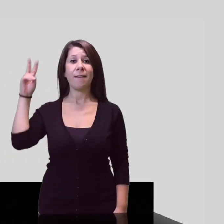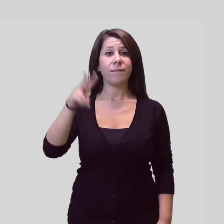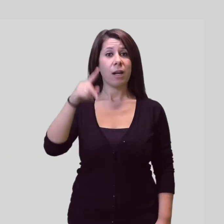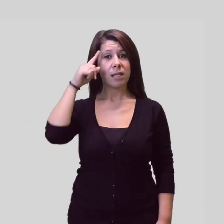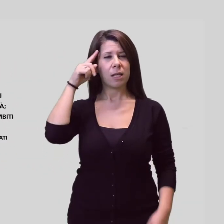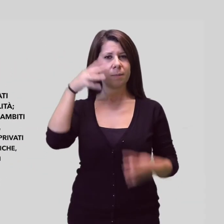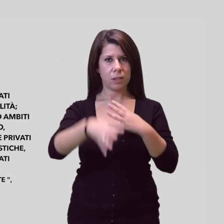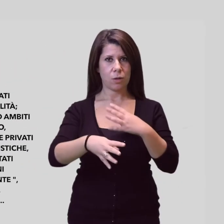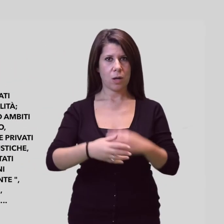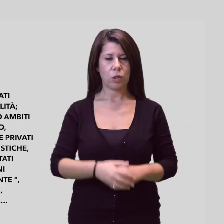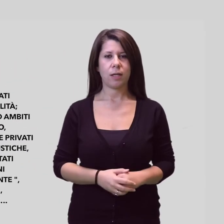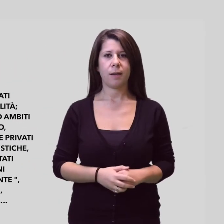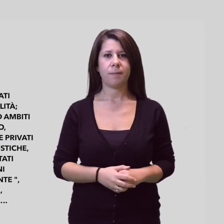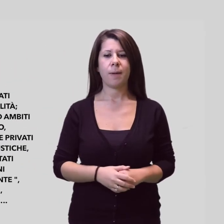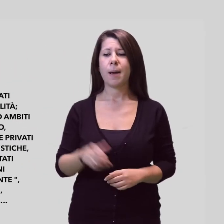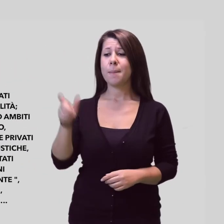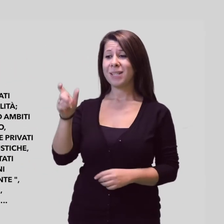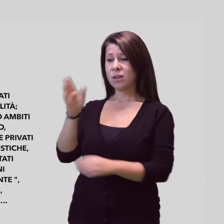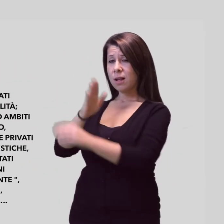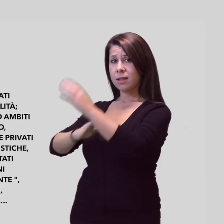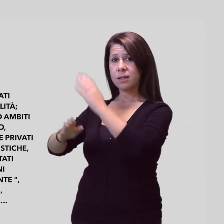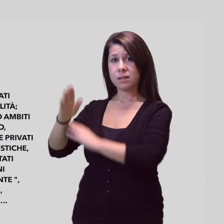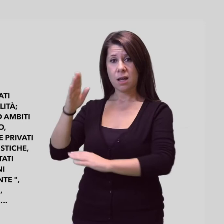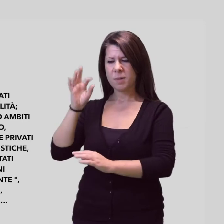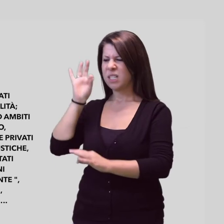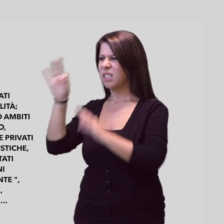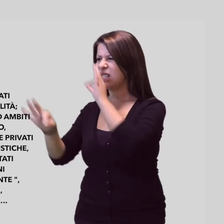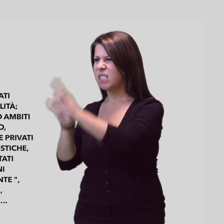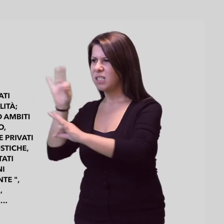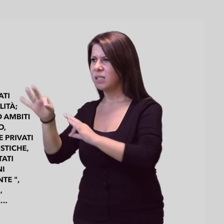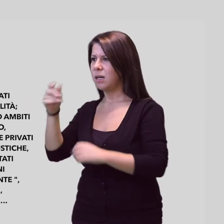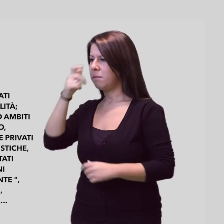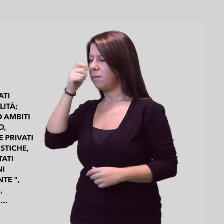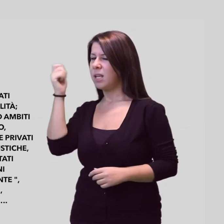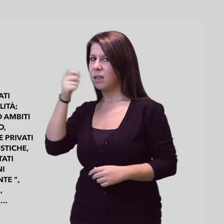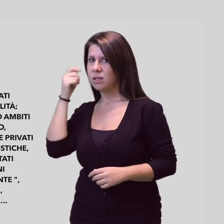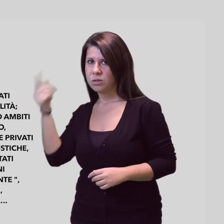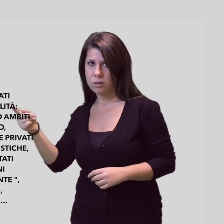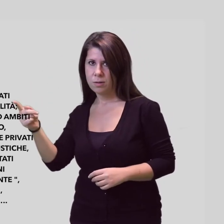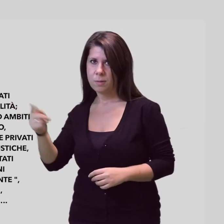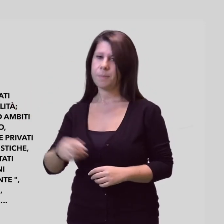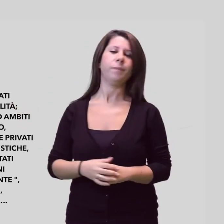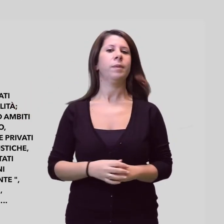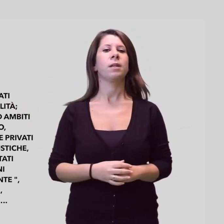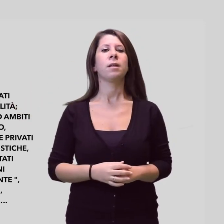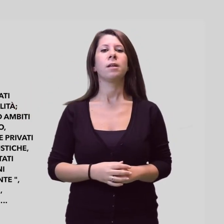Abuso psicologico Ad esempio Essere criticati o presi in giro per la propria disabilità